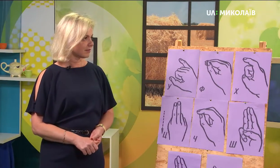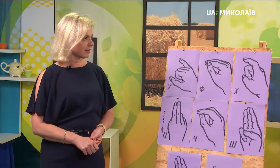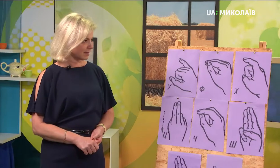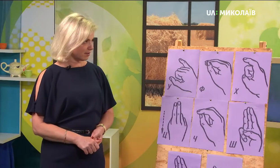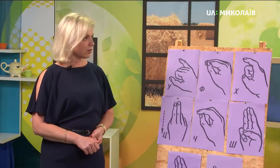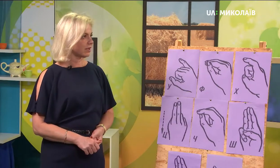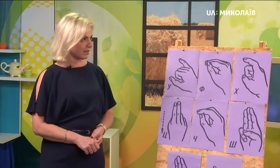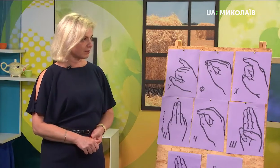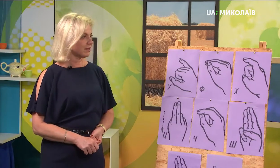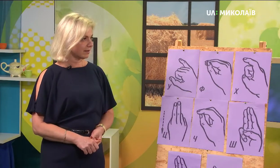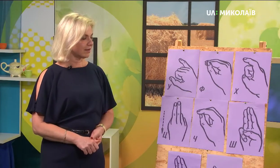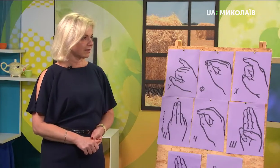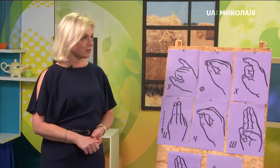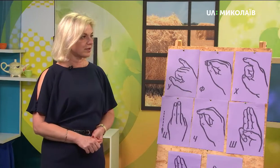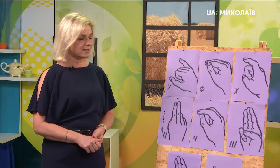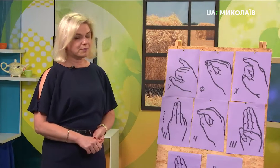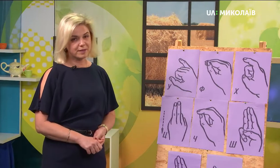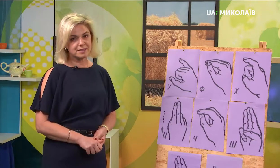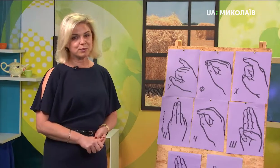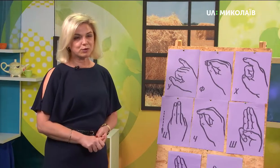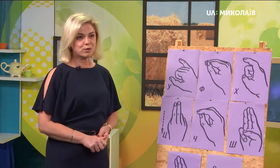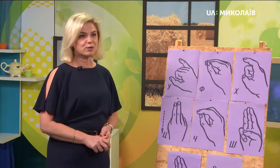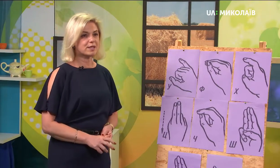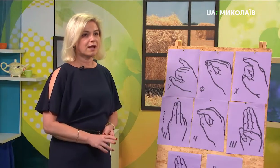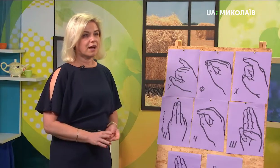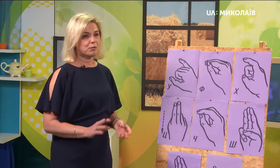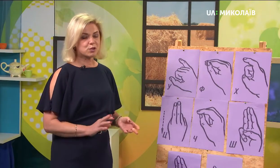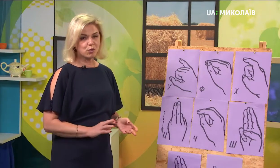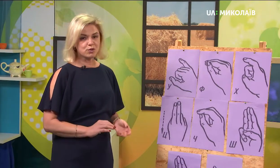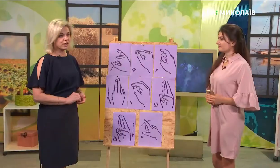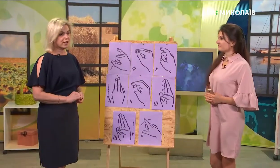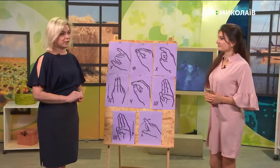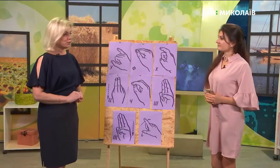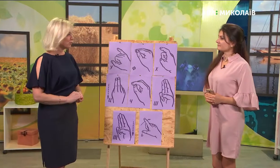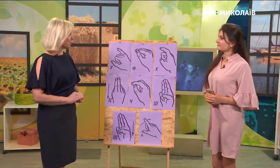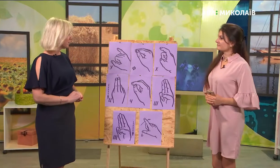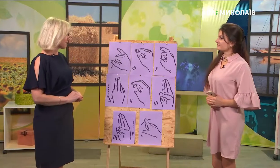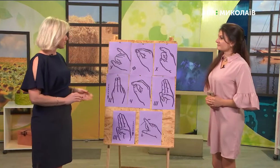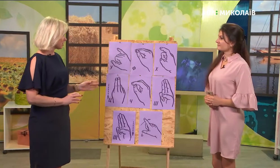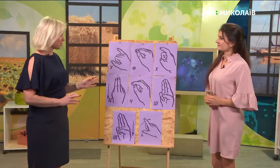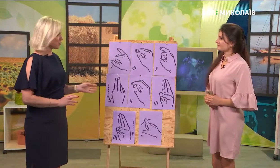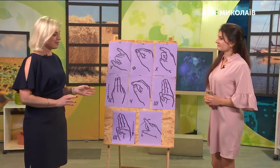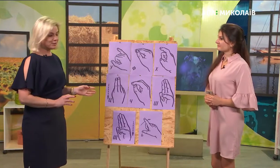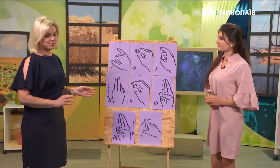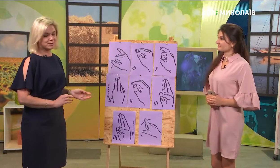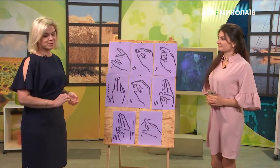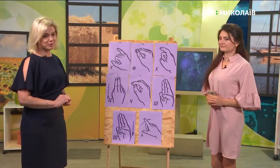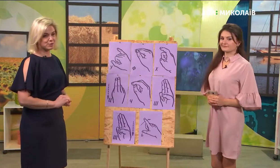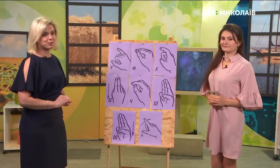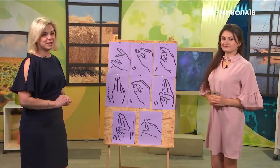одну. За виконанням. За виконанням. Комбінація пальців повторюється або схожа. І тому, не зважаючи, що багато сьогодні